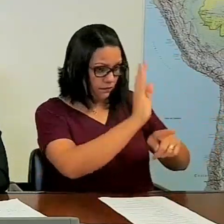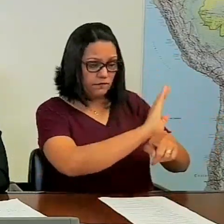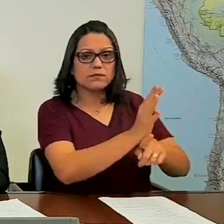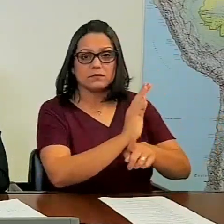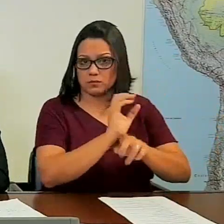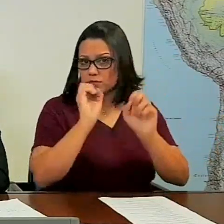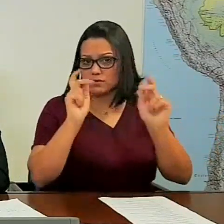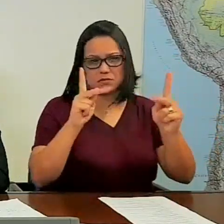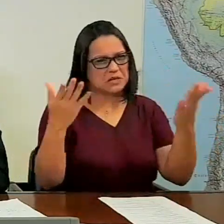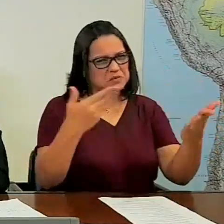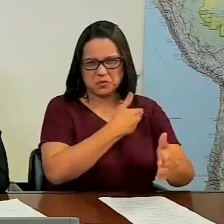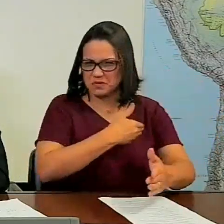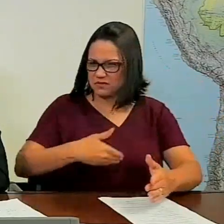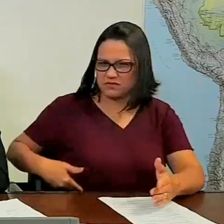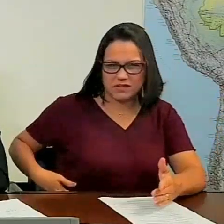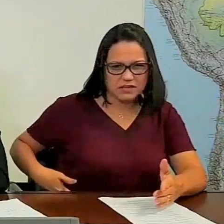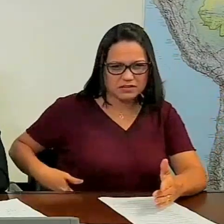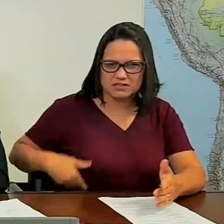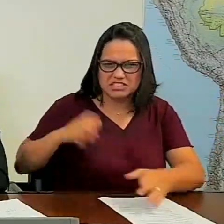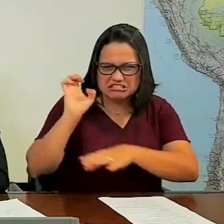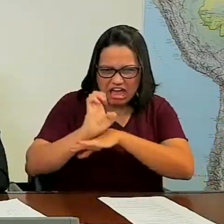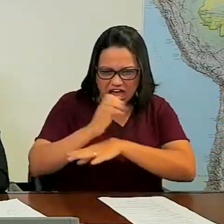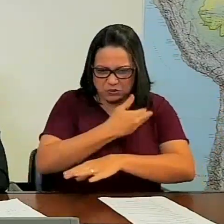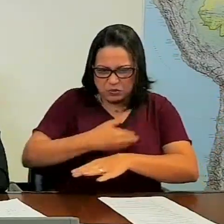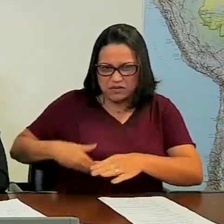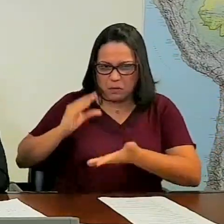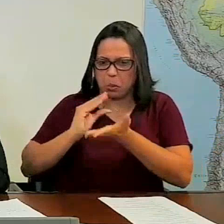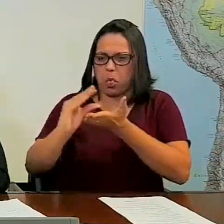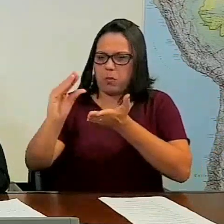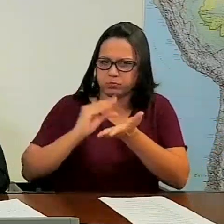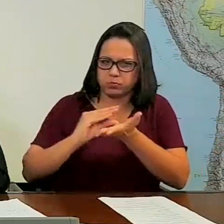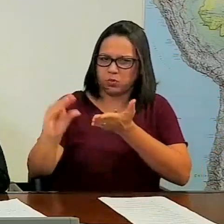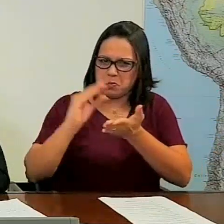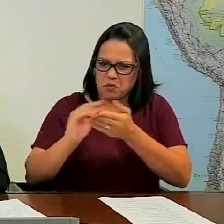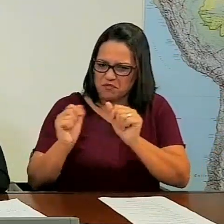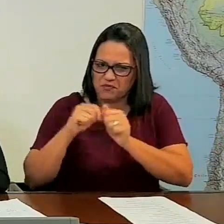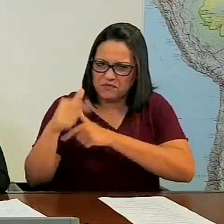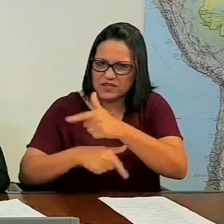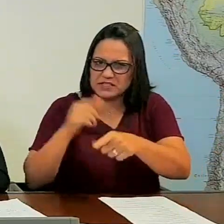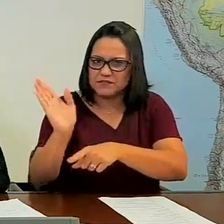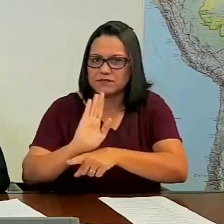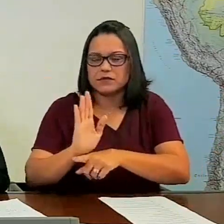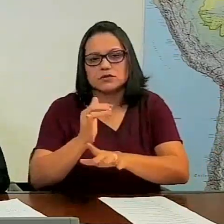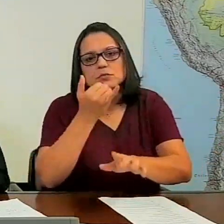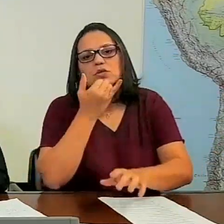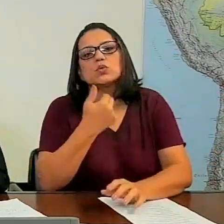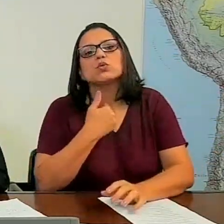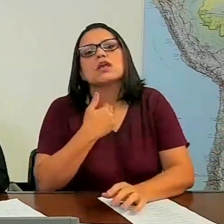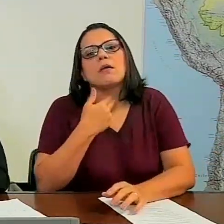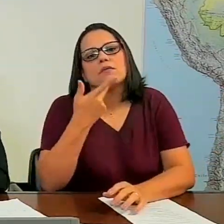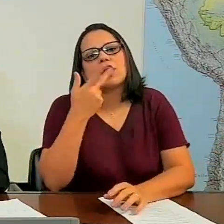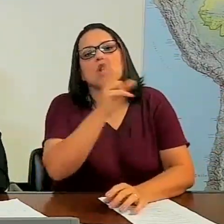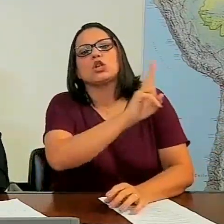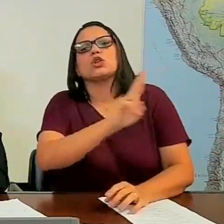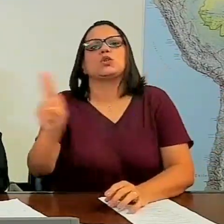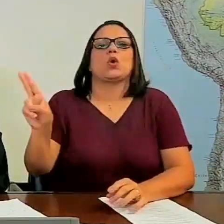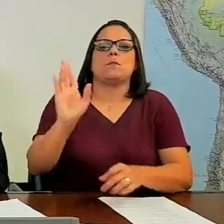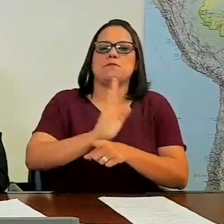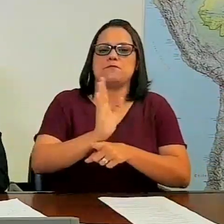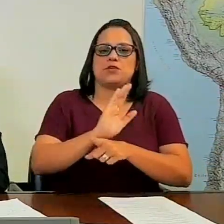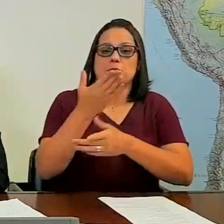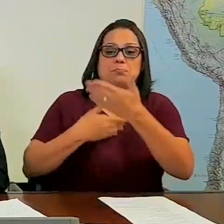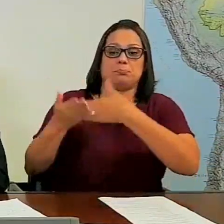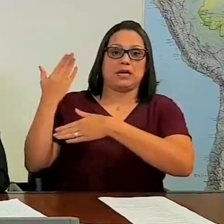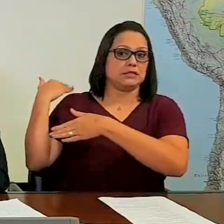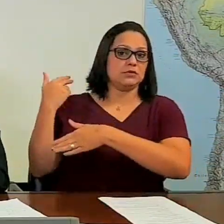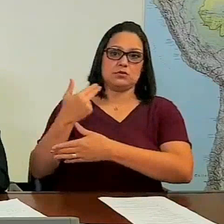mas o Estado vai deixar de patrocinar isso aí, afinal de contas. Eu não posso falar nomes de muitos filmes patrocinados aqui pela Ancini no